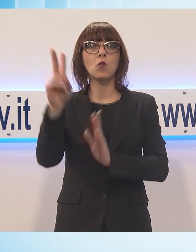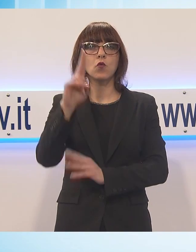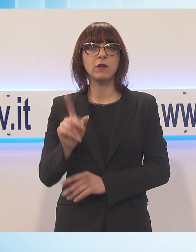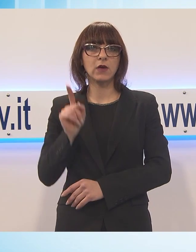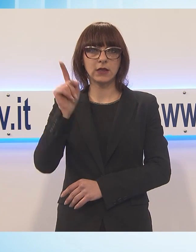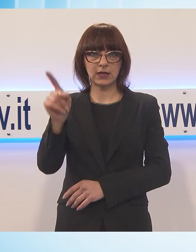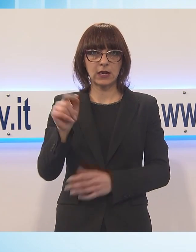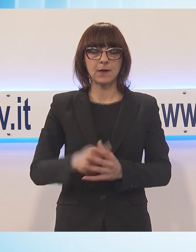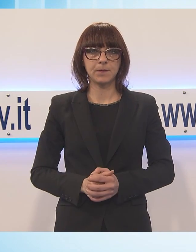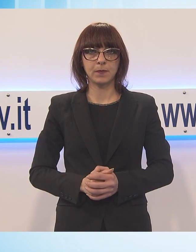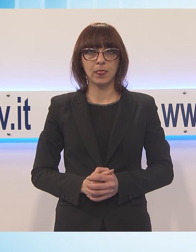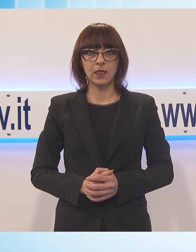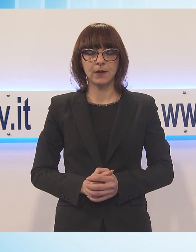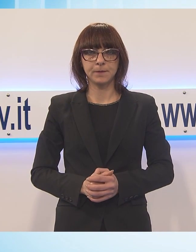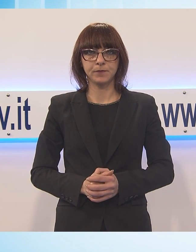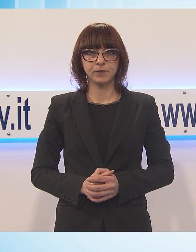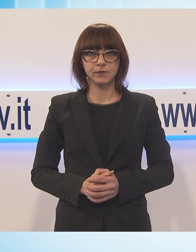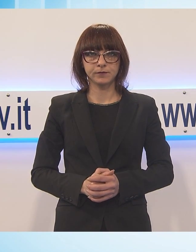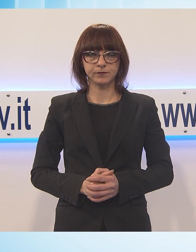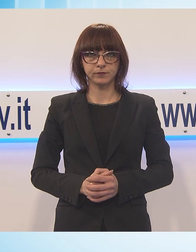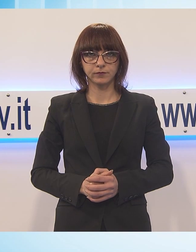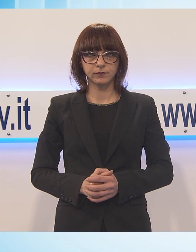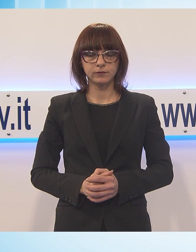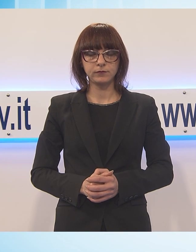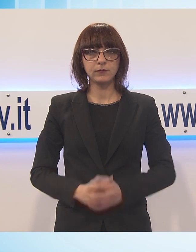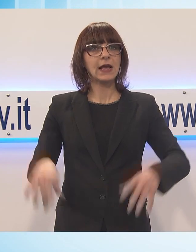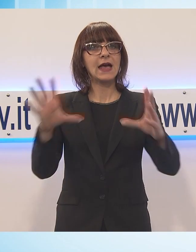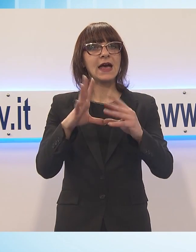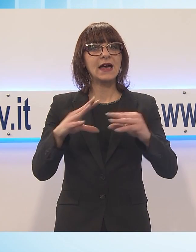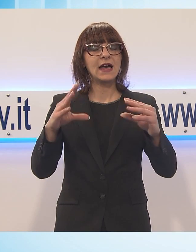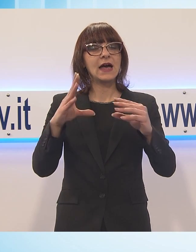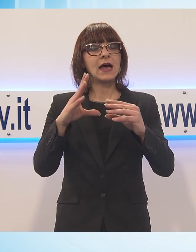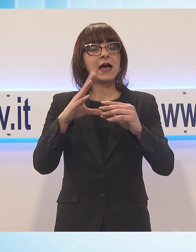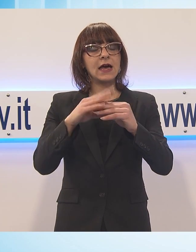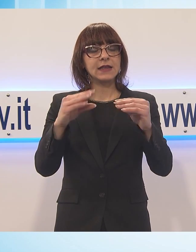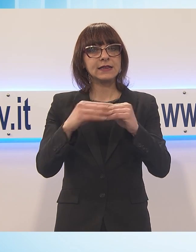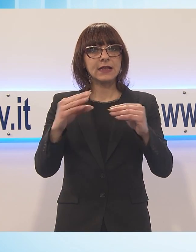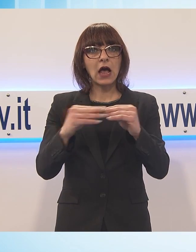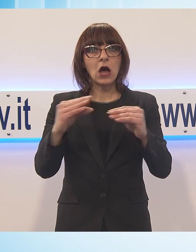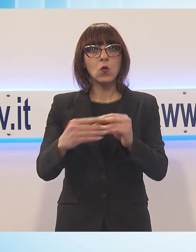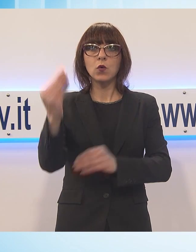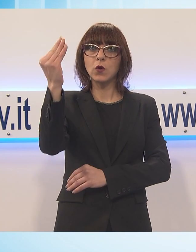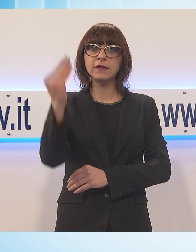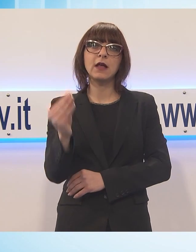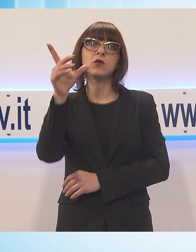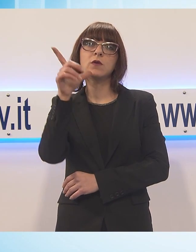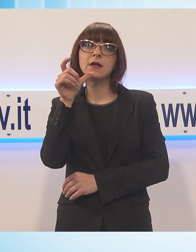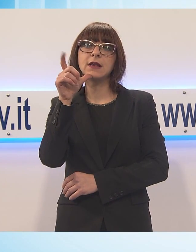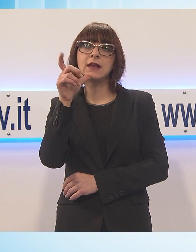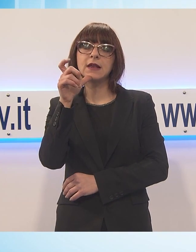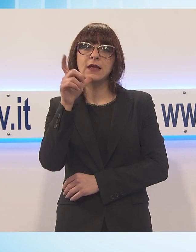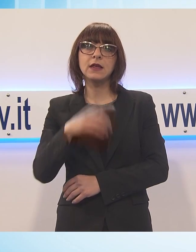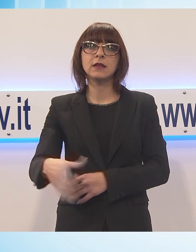Il restauro della statua a linea di Santa Lucia domenica pomeriggio nella chiesa di Oneta, un concerto del maestro Graziano Polidori